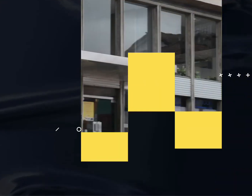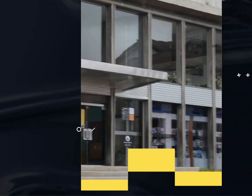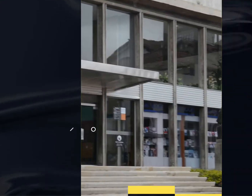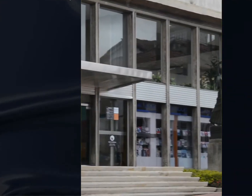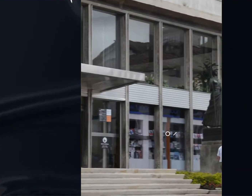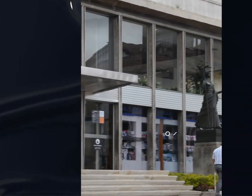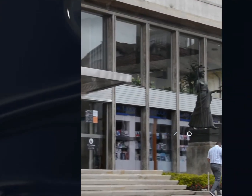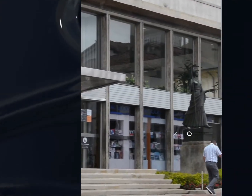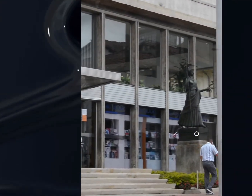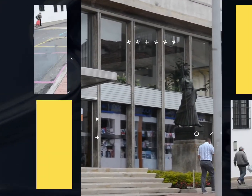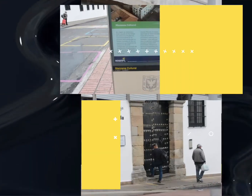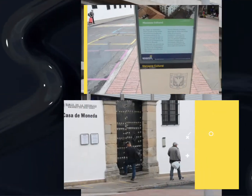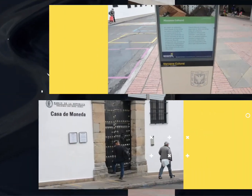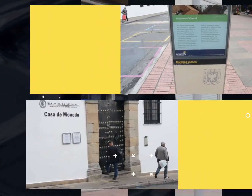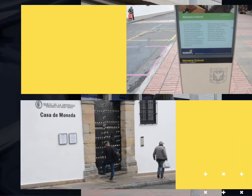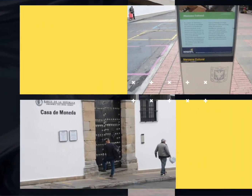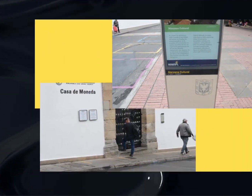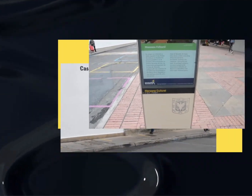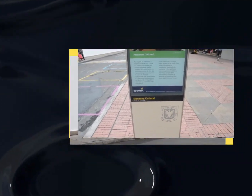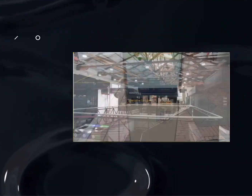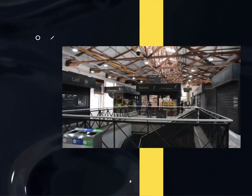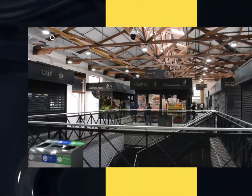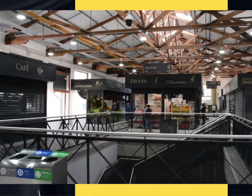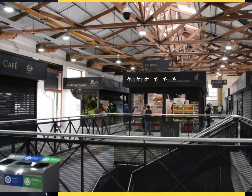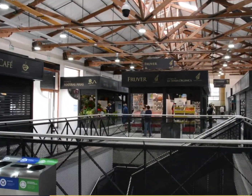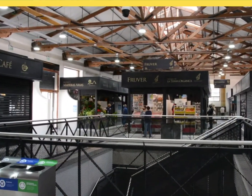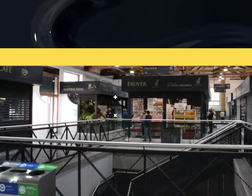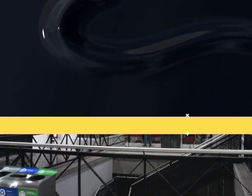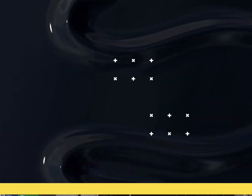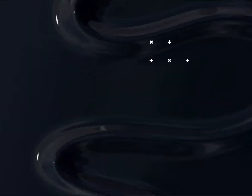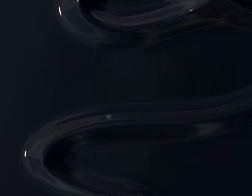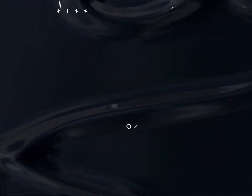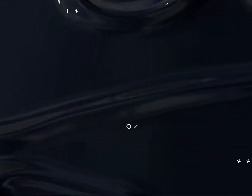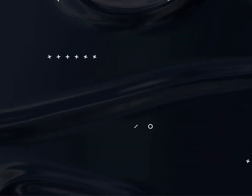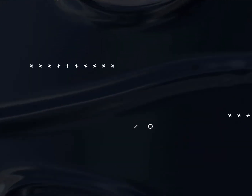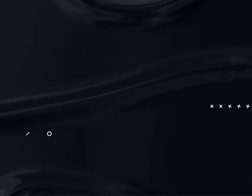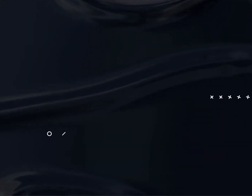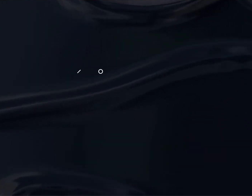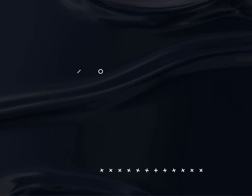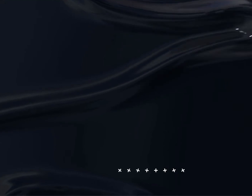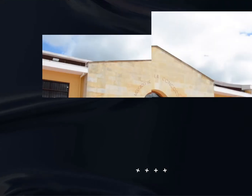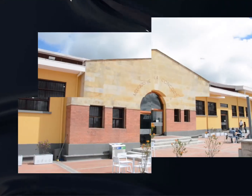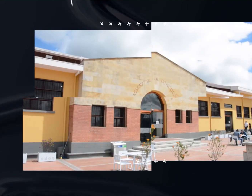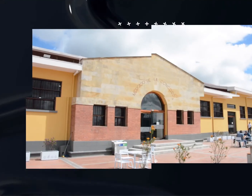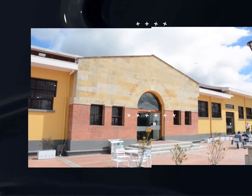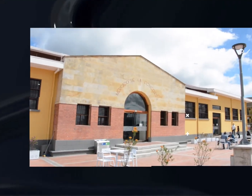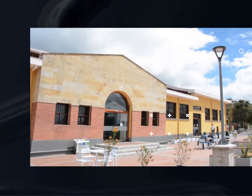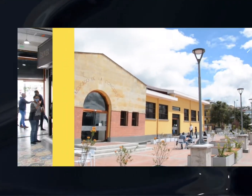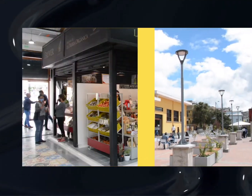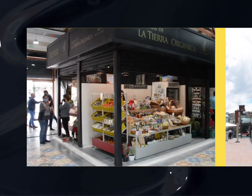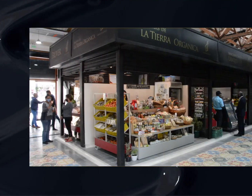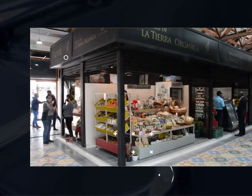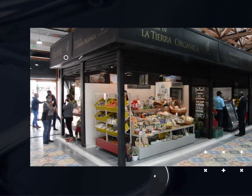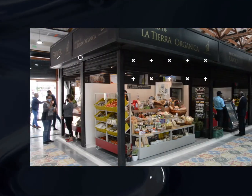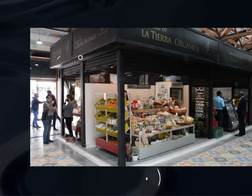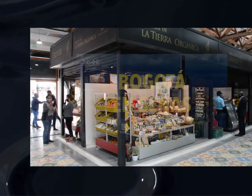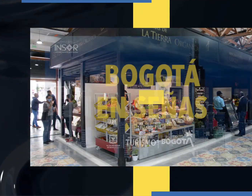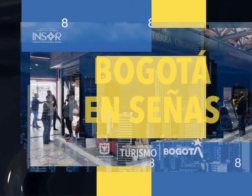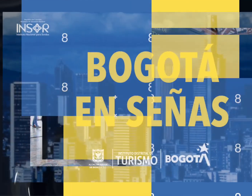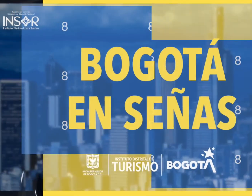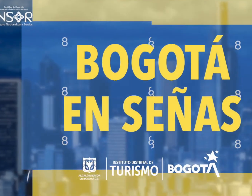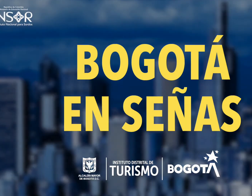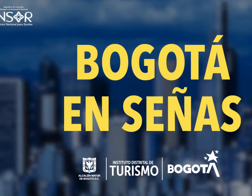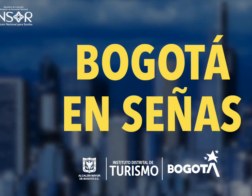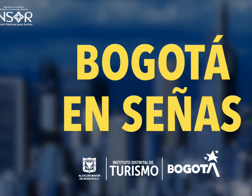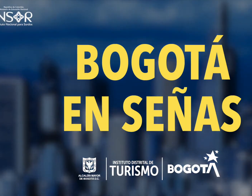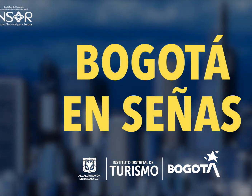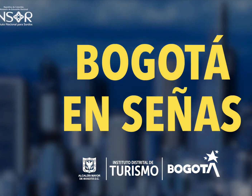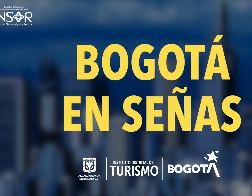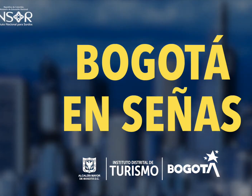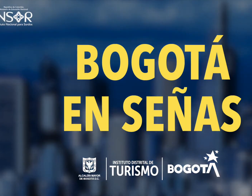musicos